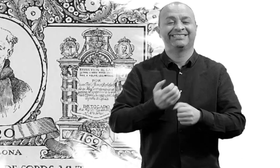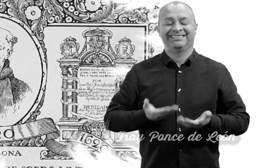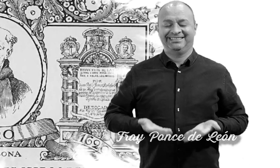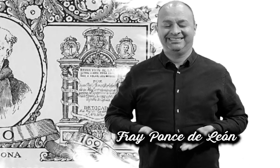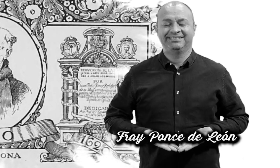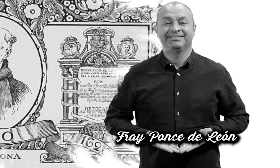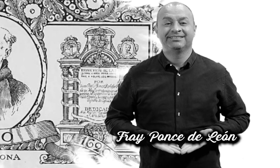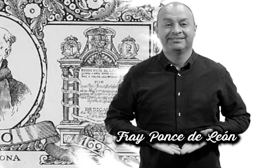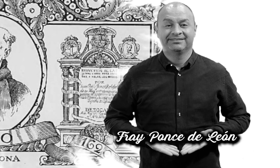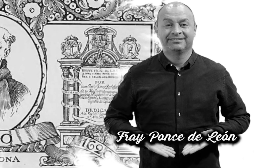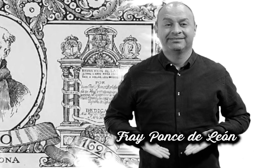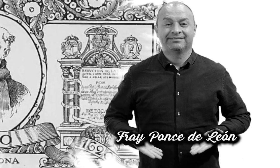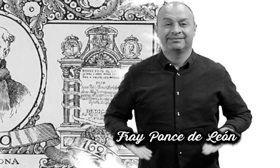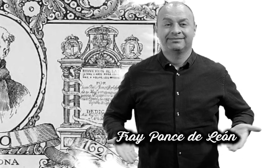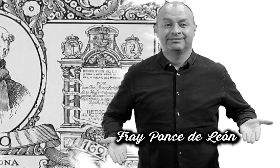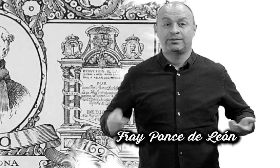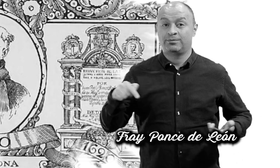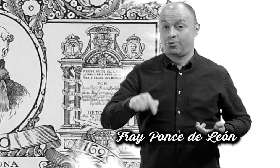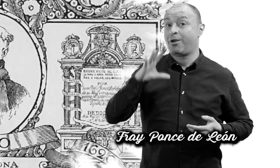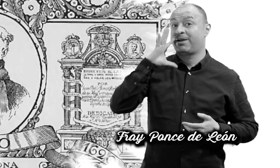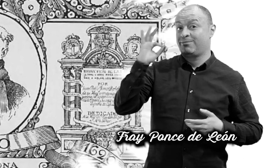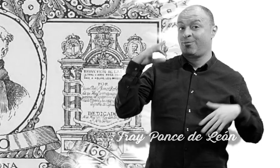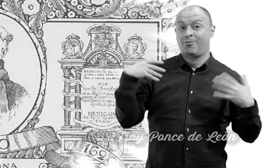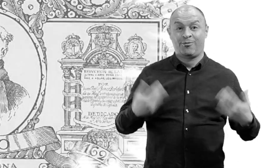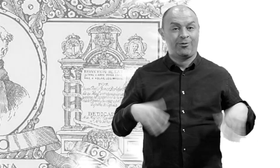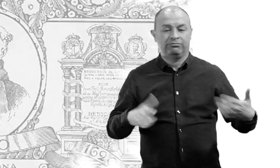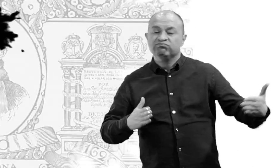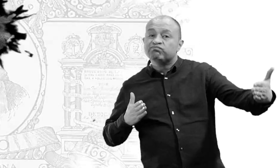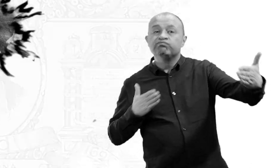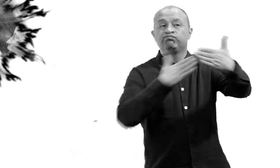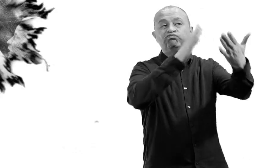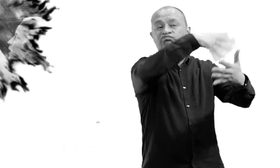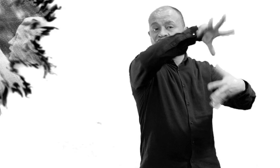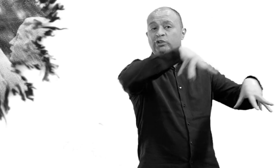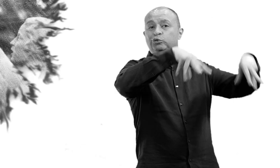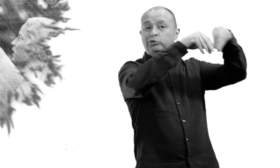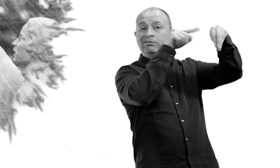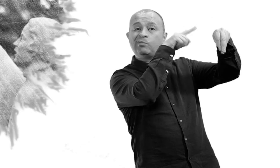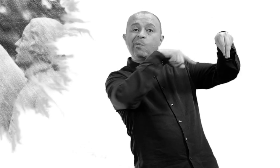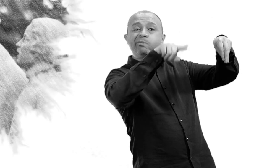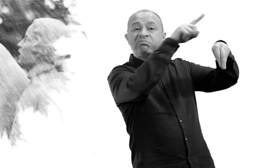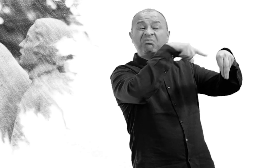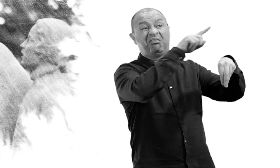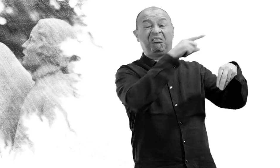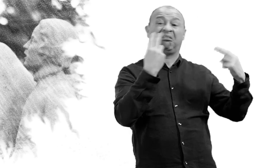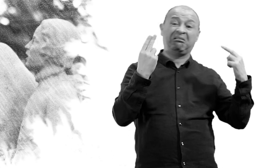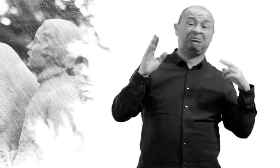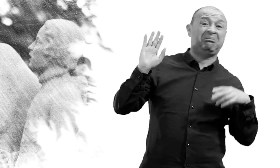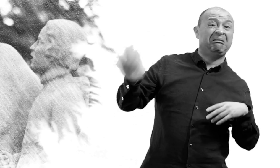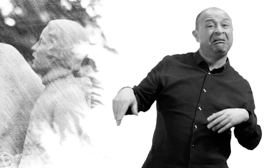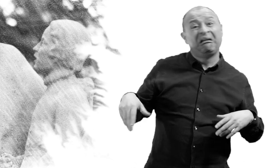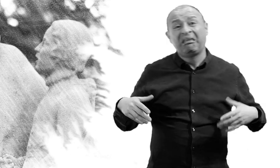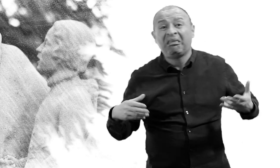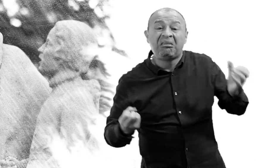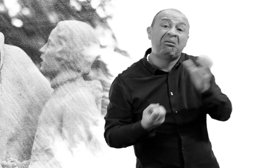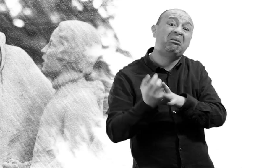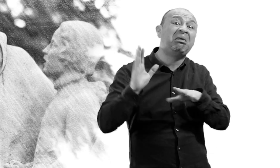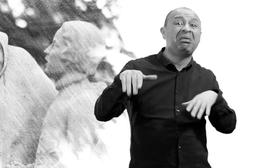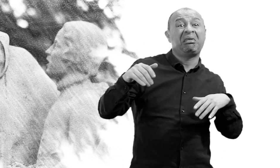Ponce de León, quien a modo de rebelión frente a la aristocracia creó el primer método de lenguaje para la enseñanza del habla,